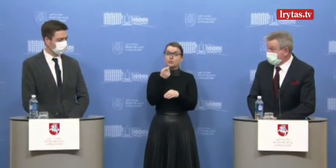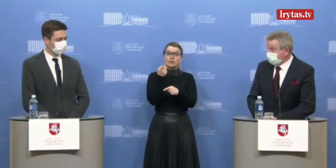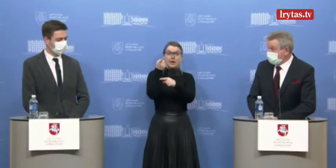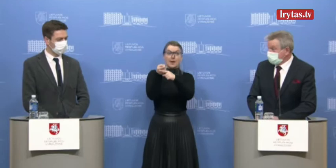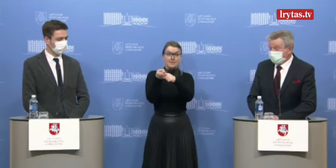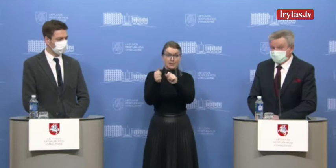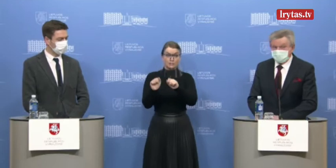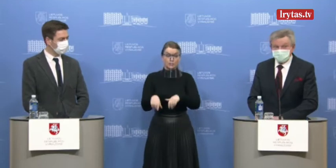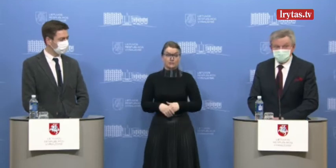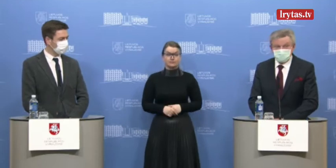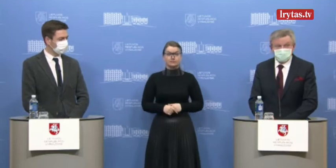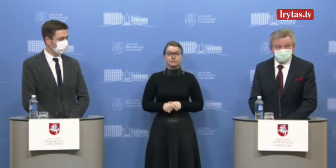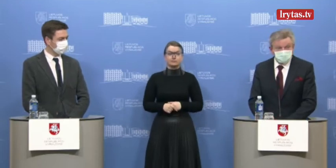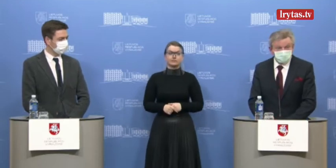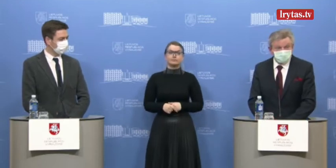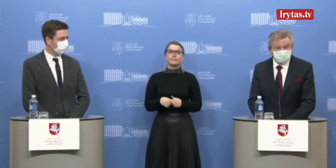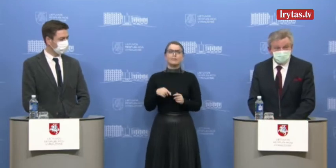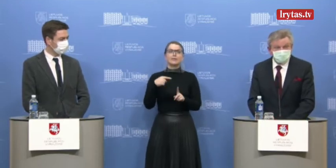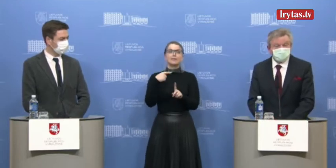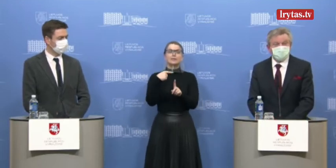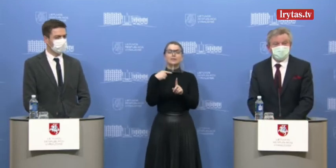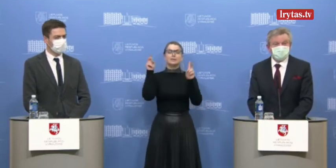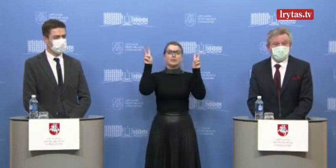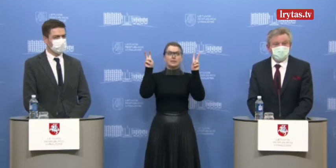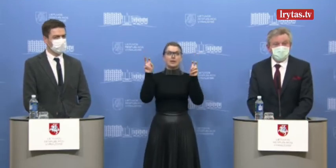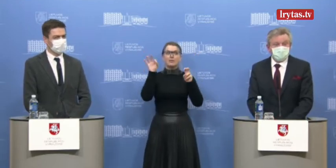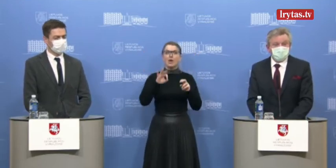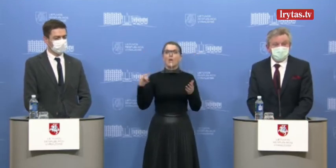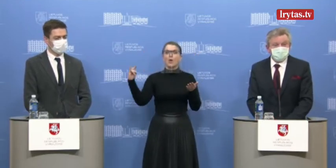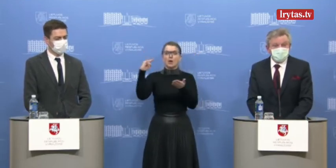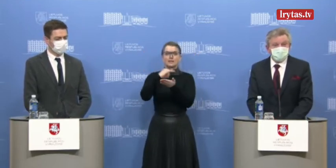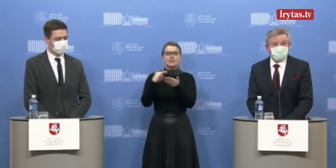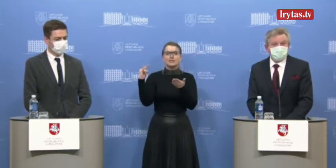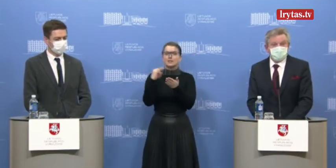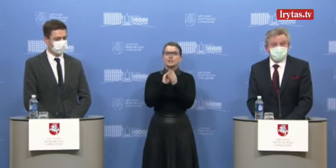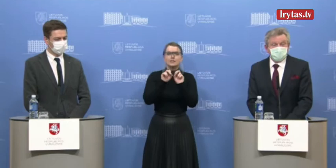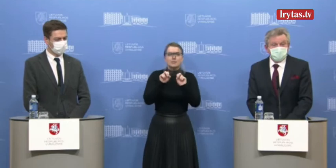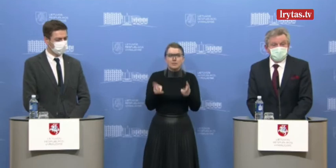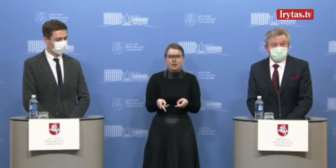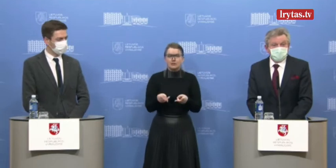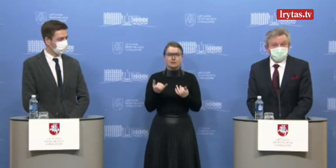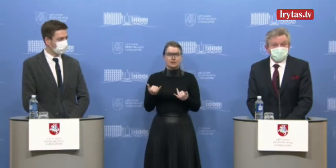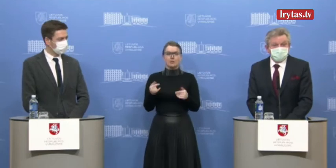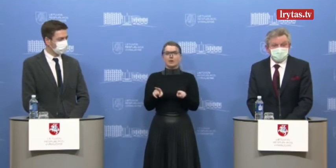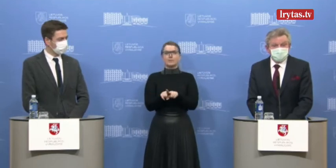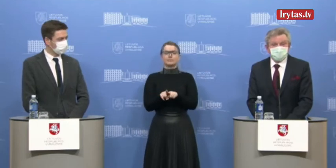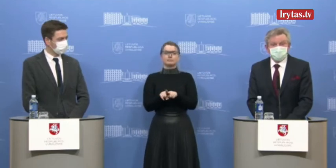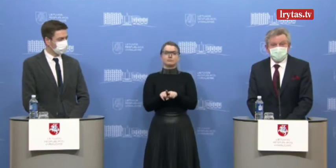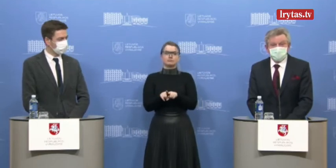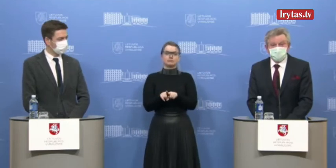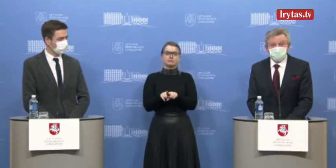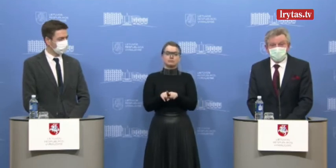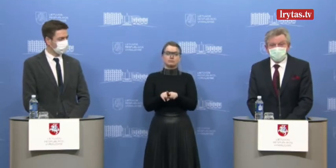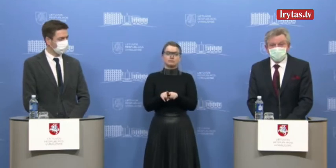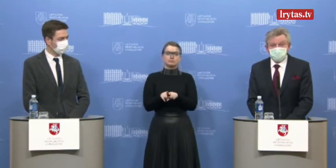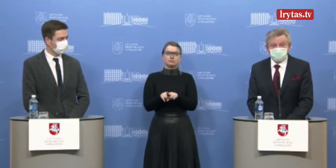mes kalbame apie organizatų specialiais skrydžius. Neminime čia reisui,